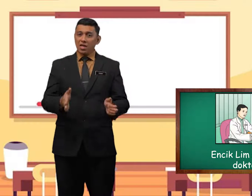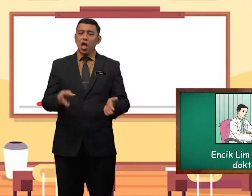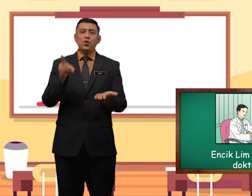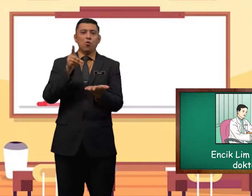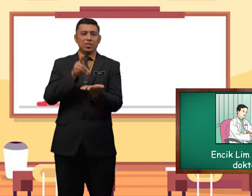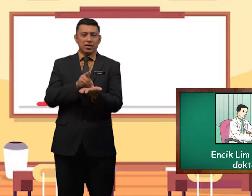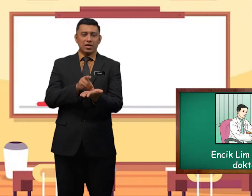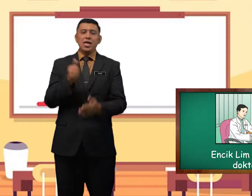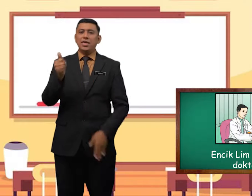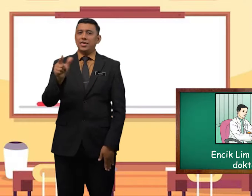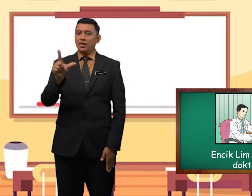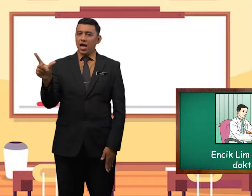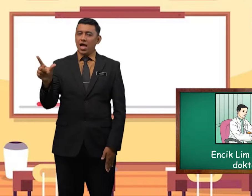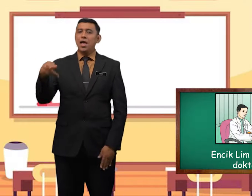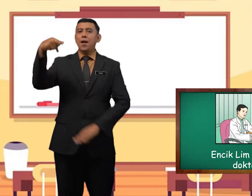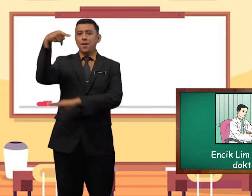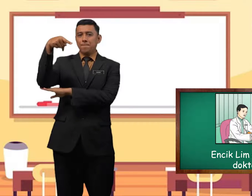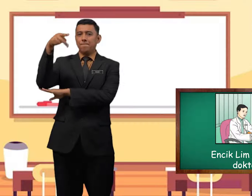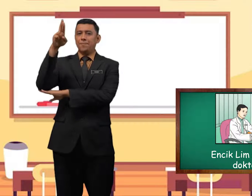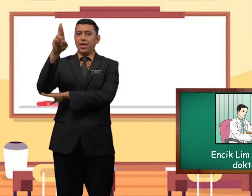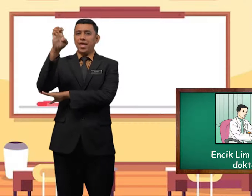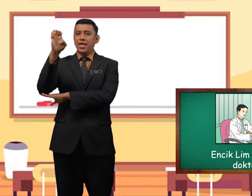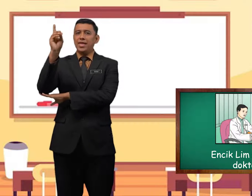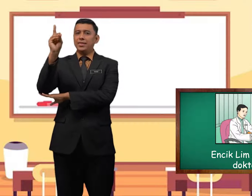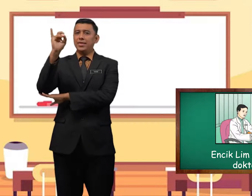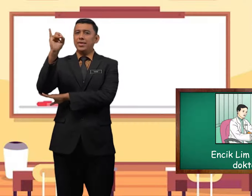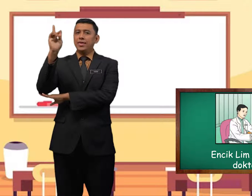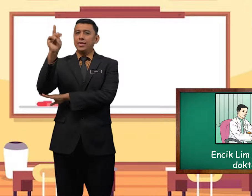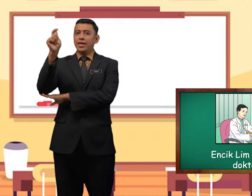doktor ialah predikat.